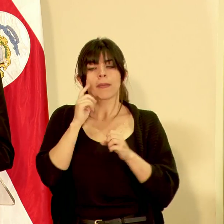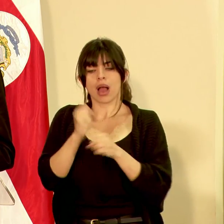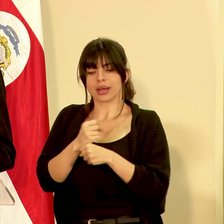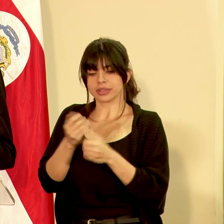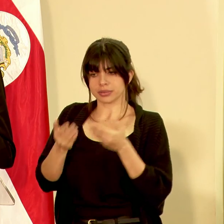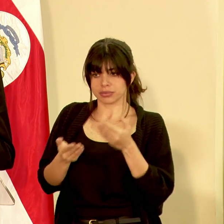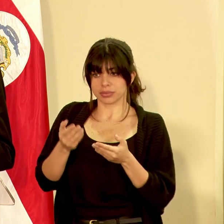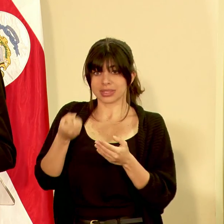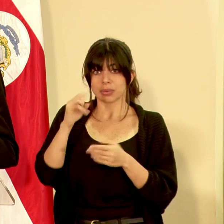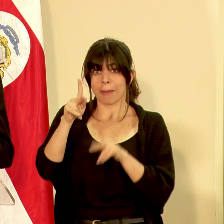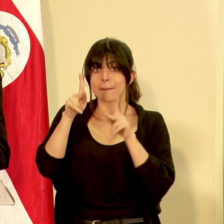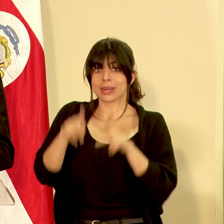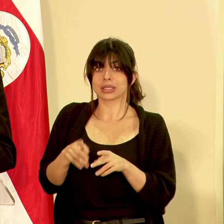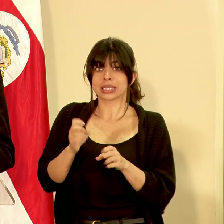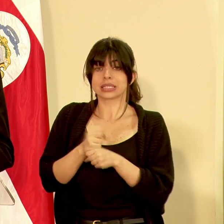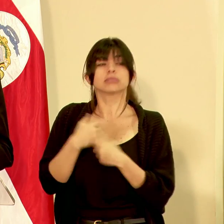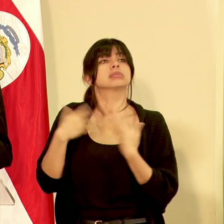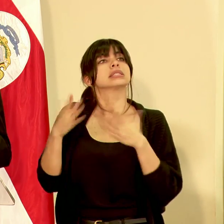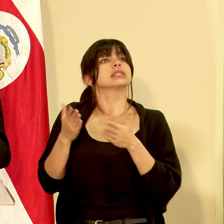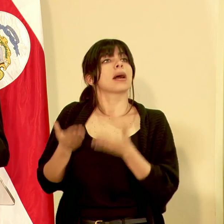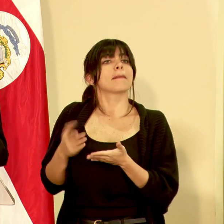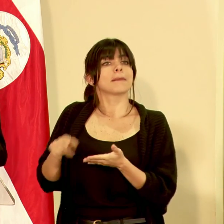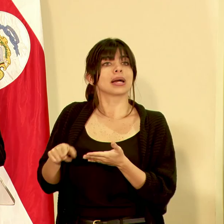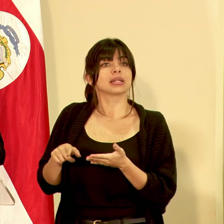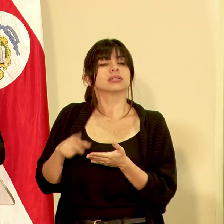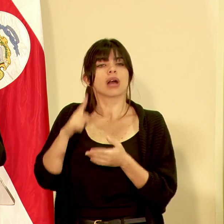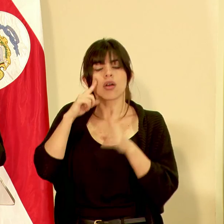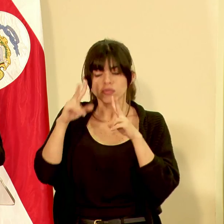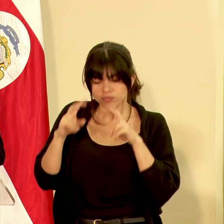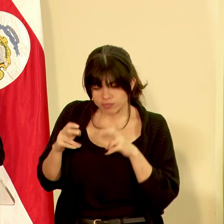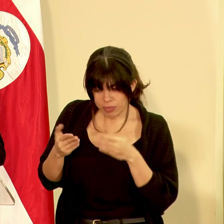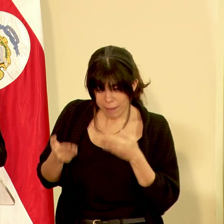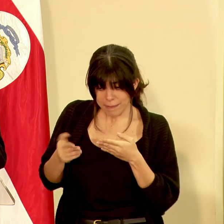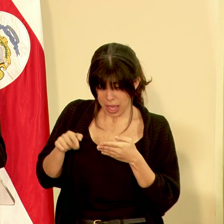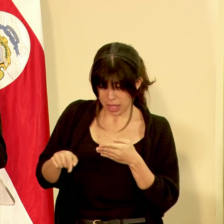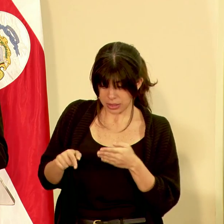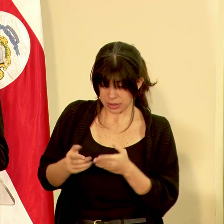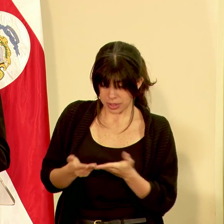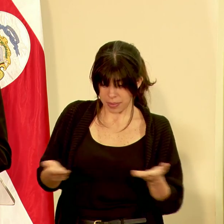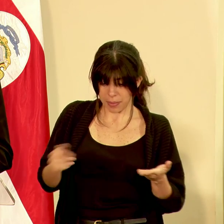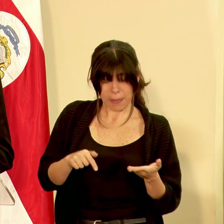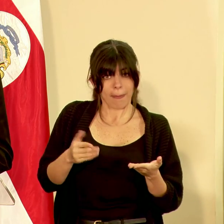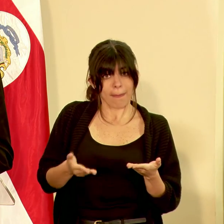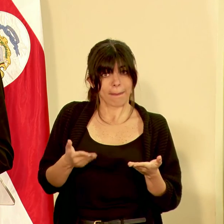garantizar que cuando alguien diga que pesa en serio esa balanza esté diciendo